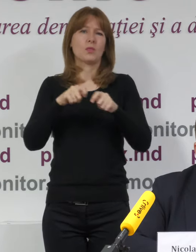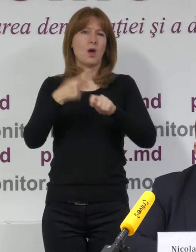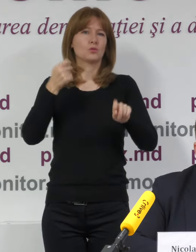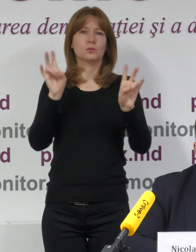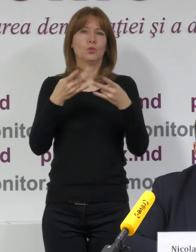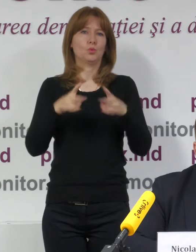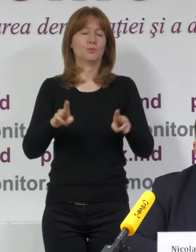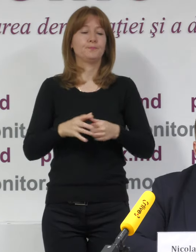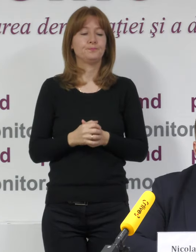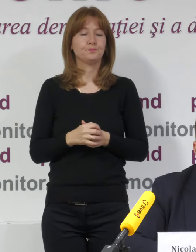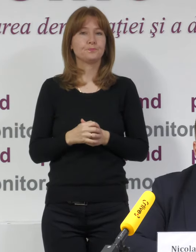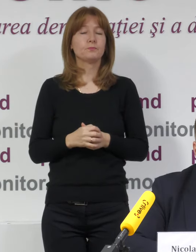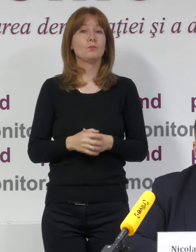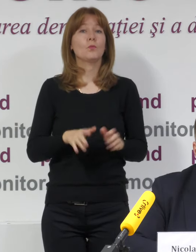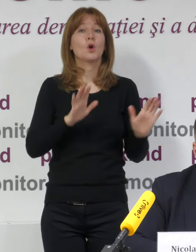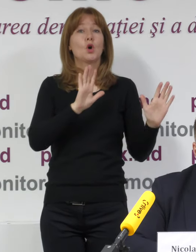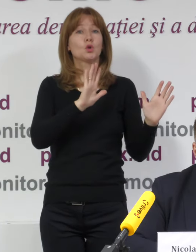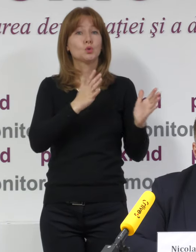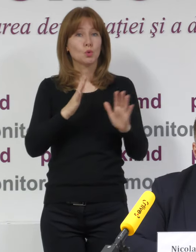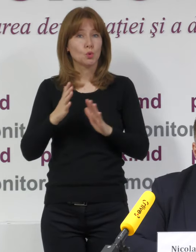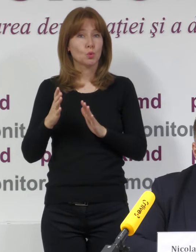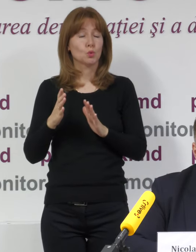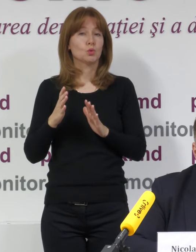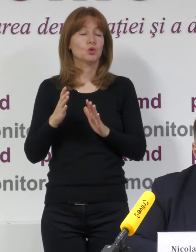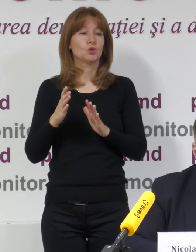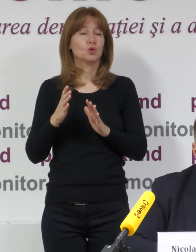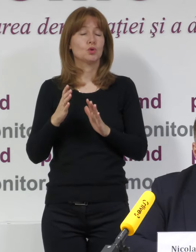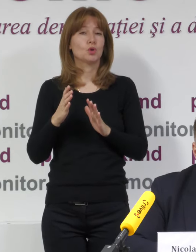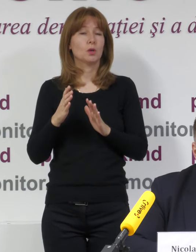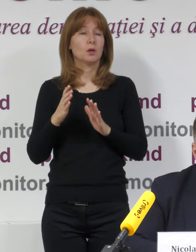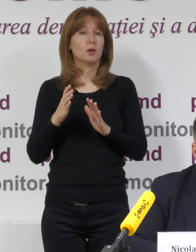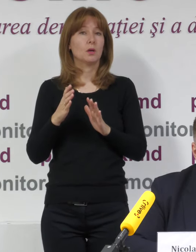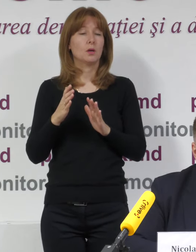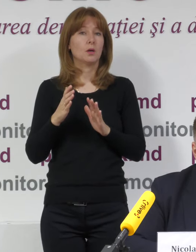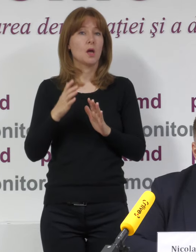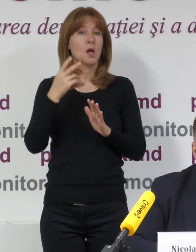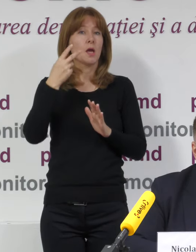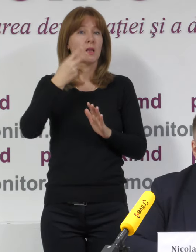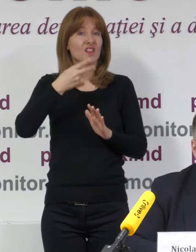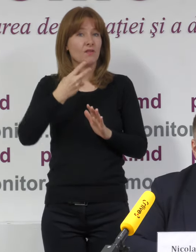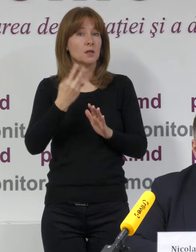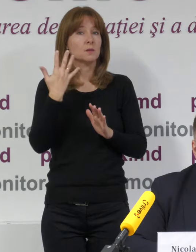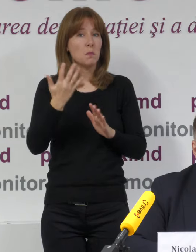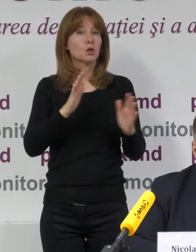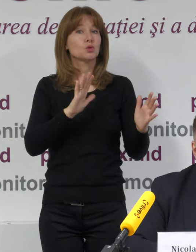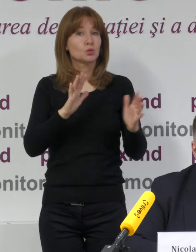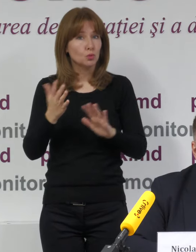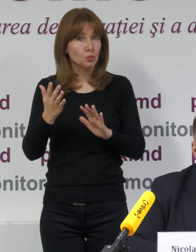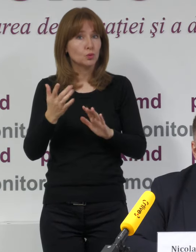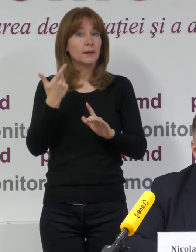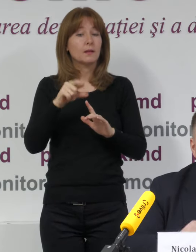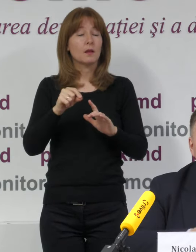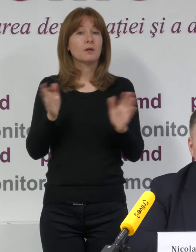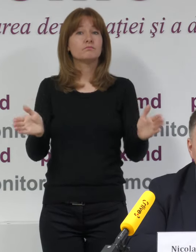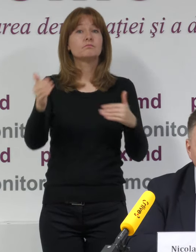Incidente legate de organizarea votării au fost constatate 25 de cazuri în care urnele de